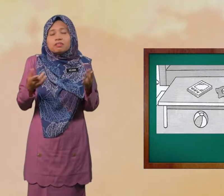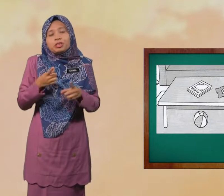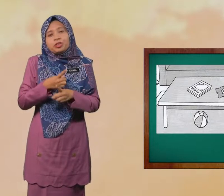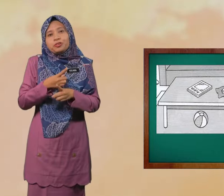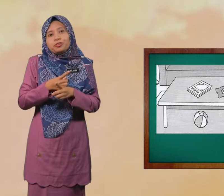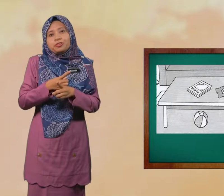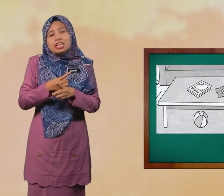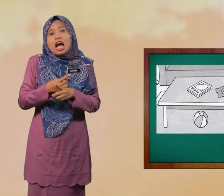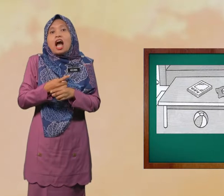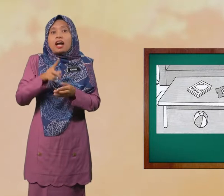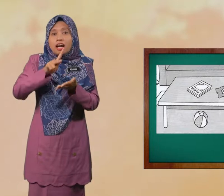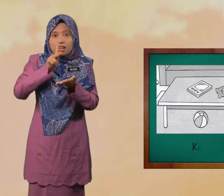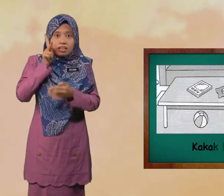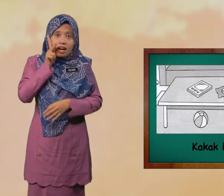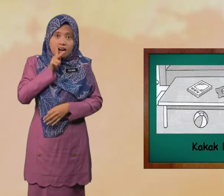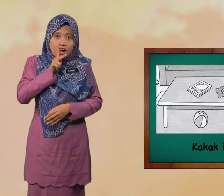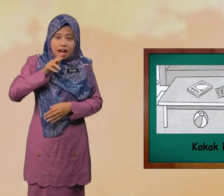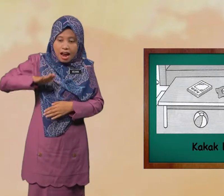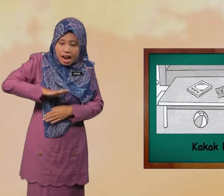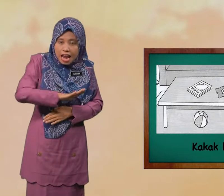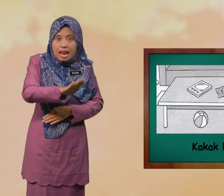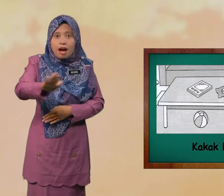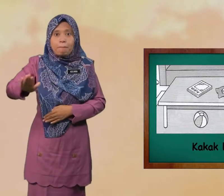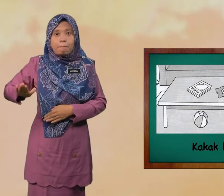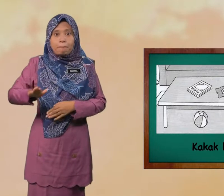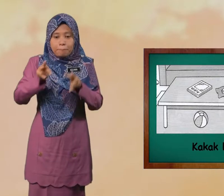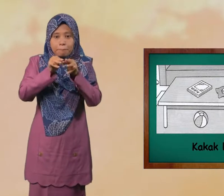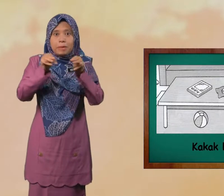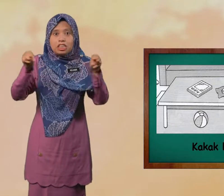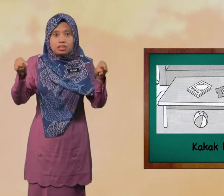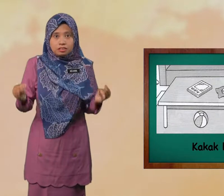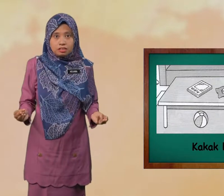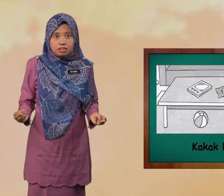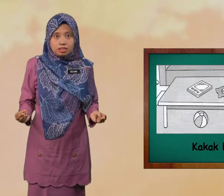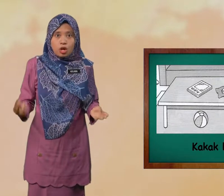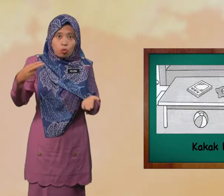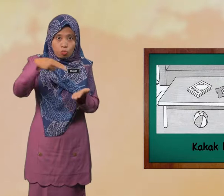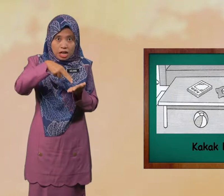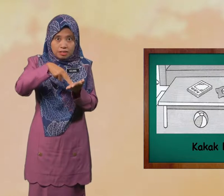Betul Kakak Lap Meja Ulang